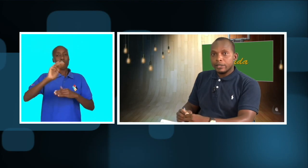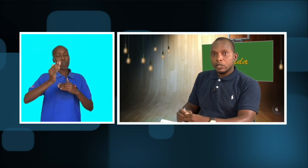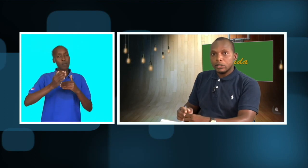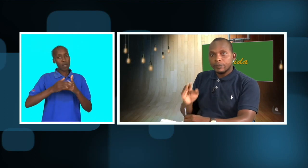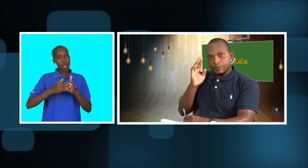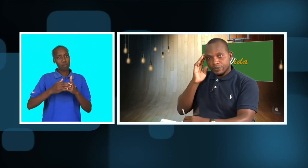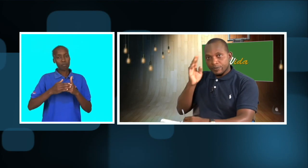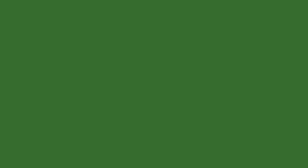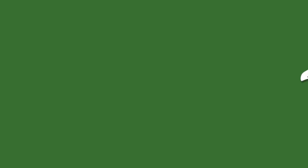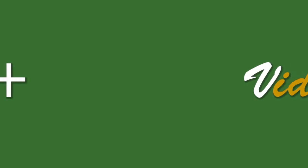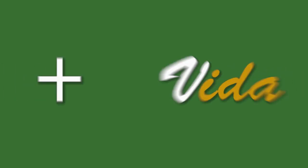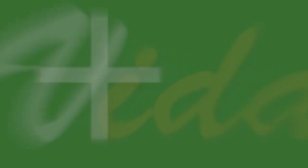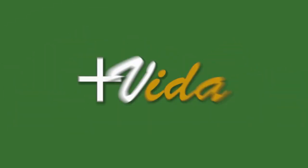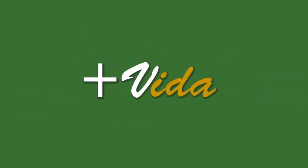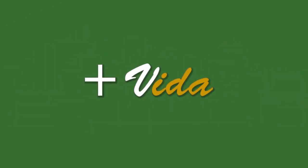sete dias.